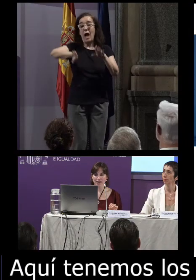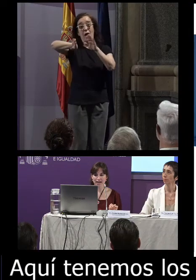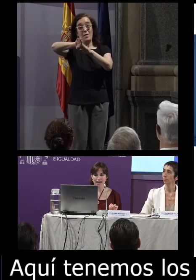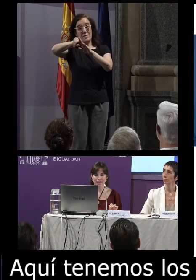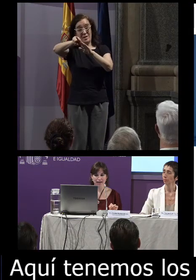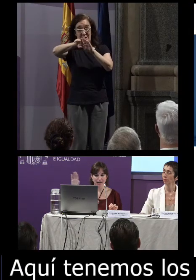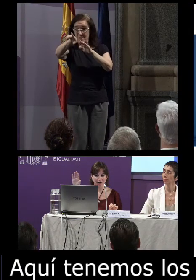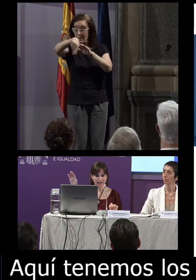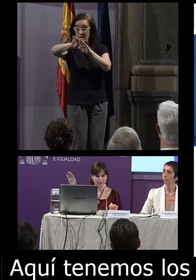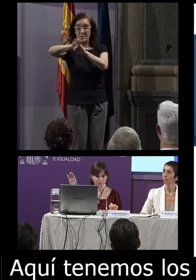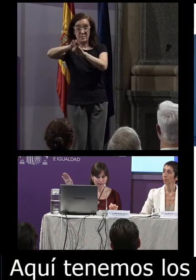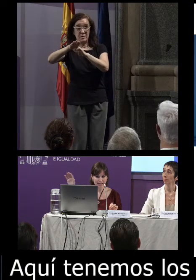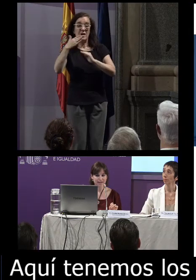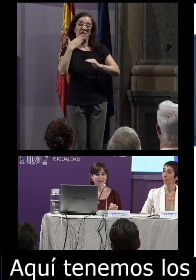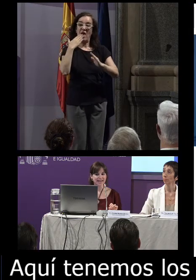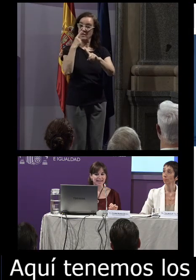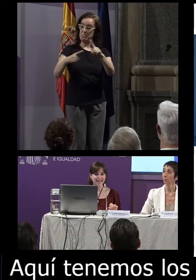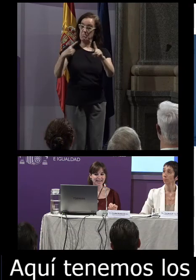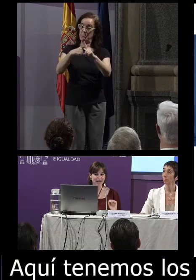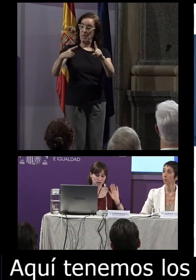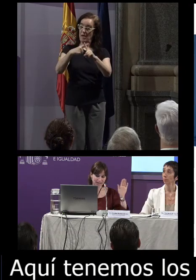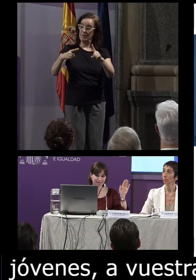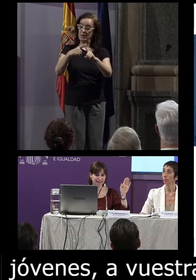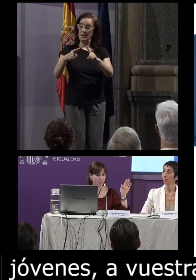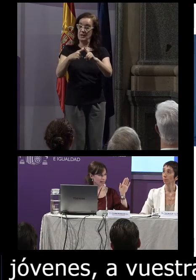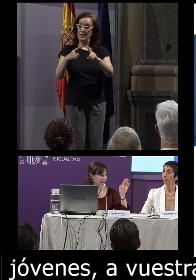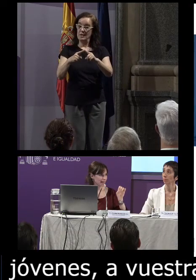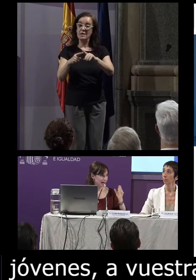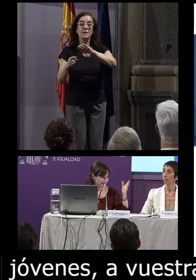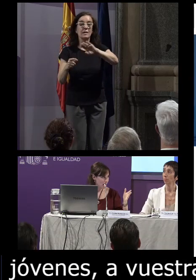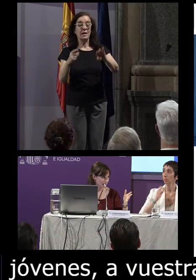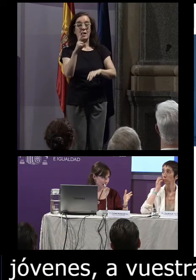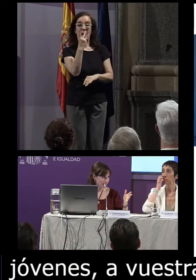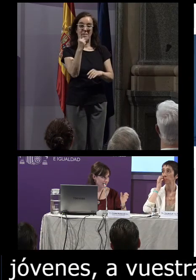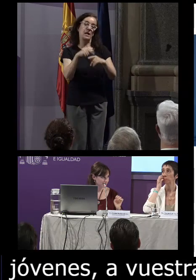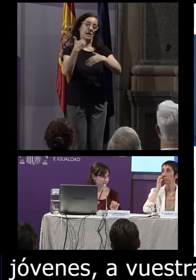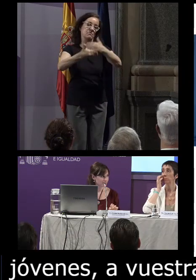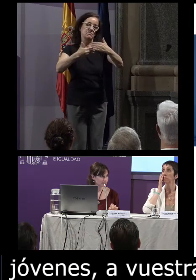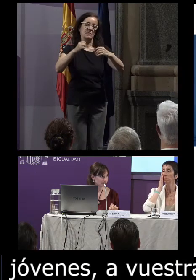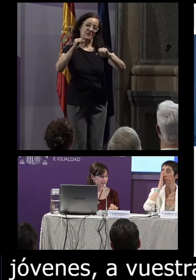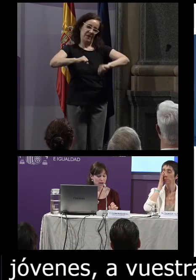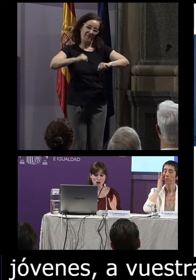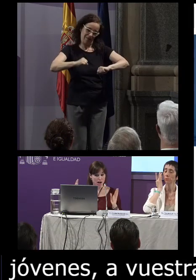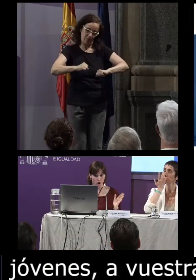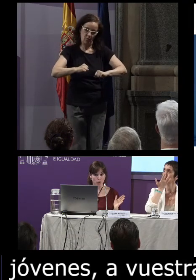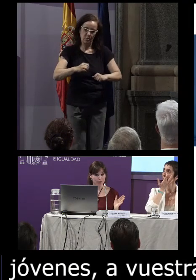la pareja de edad media y a vuestra izquierda la pareja de edad avanzada como decía